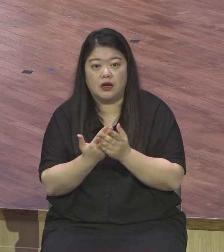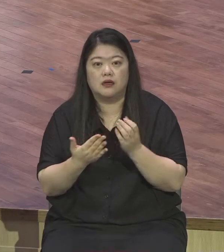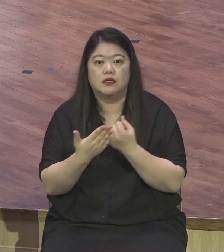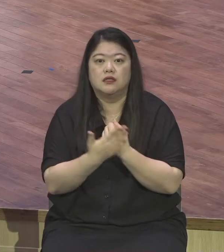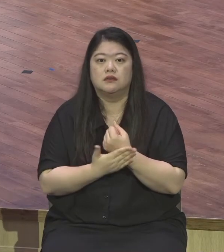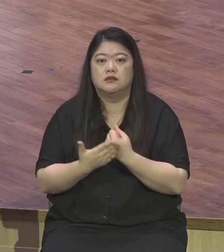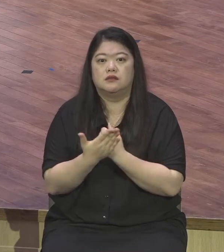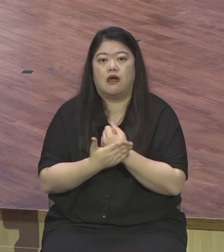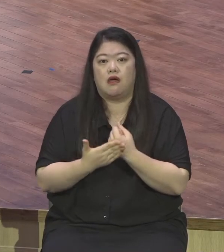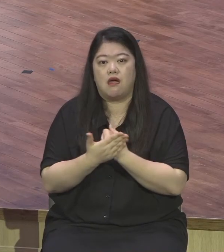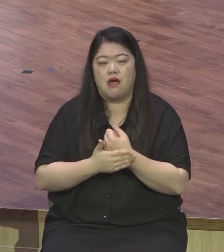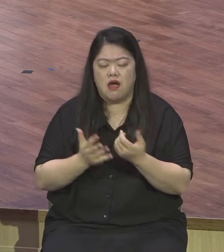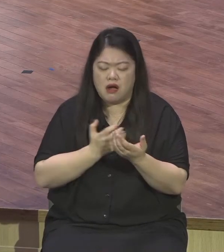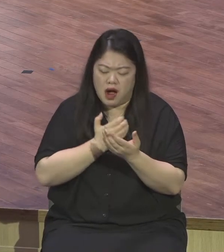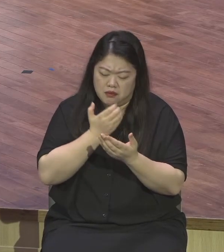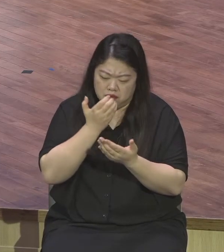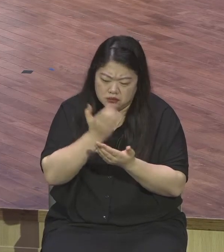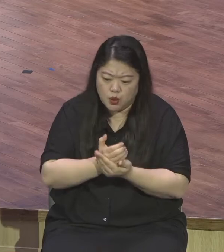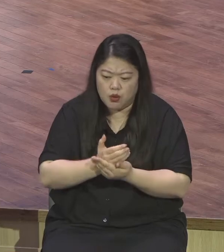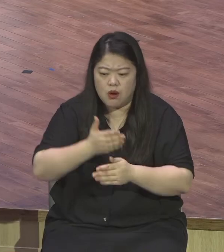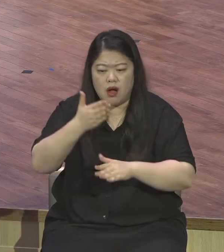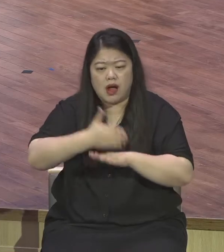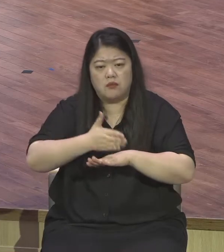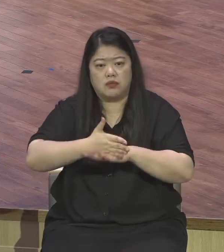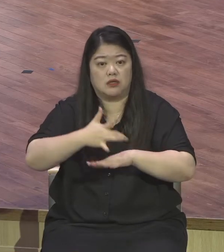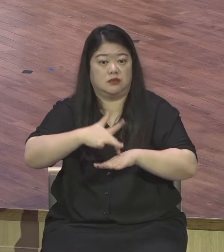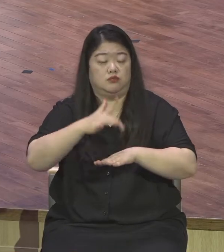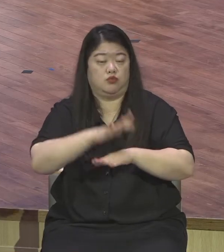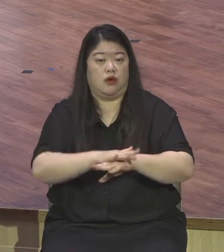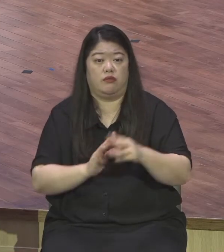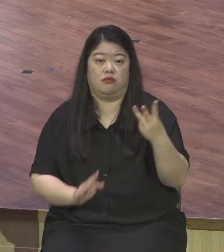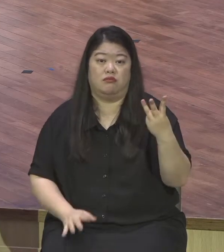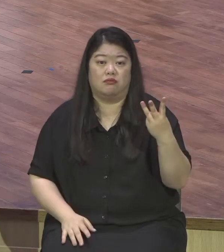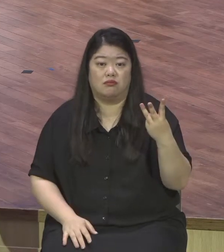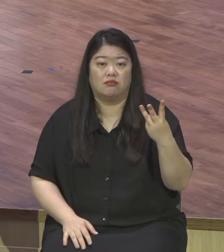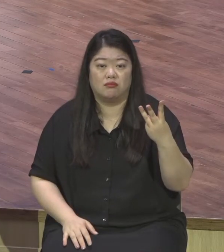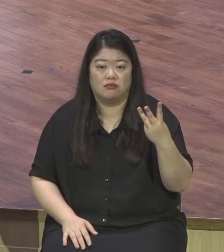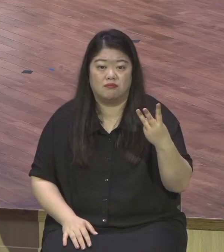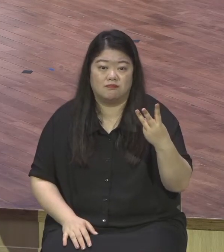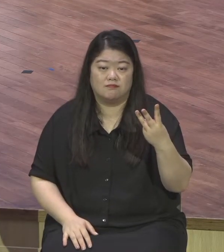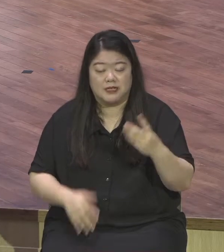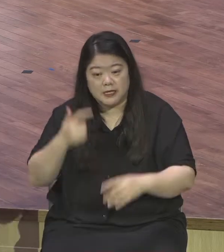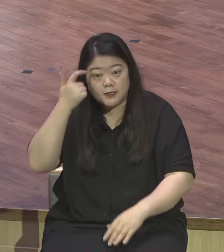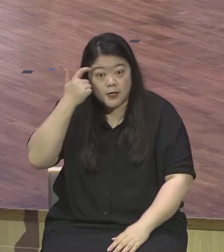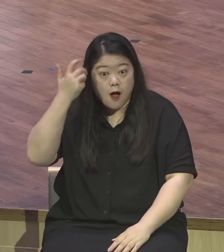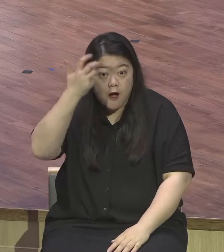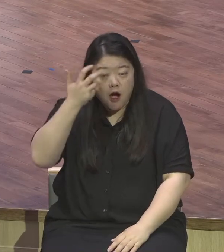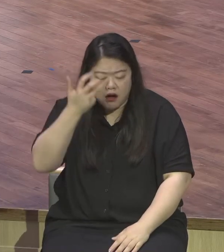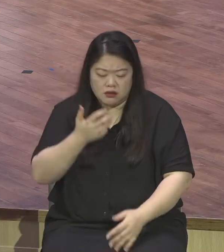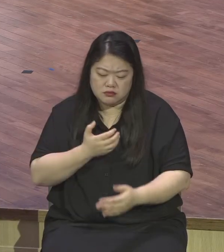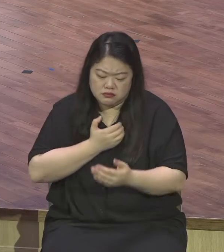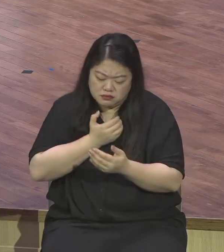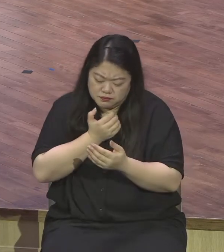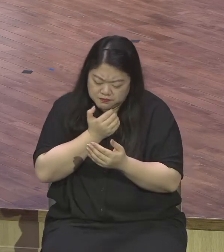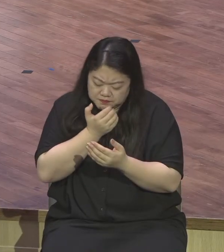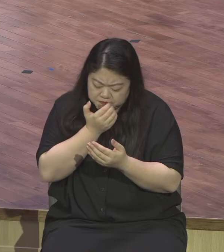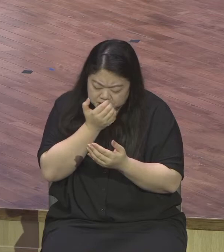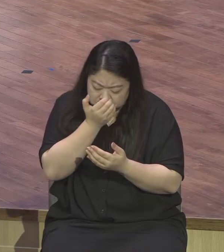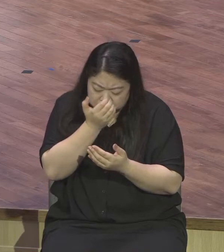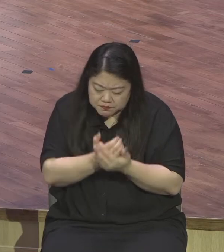넘쳤어 성령 충만했어 이렇게 영적 감동 상태에 있을 때 생명근 헌신